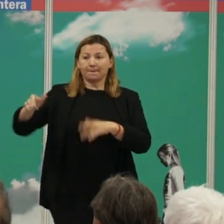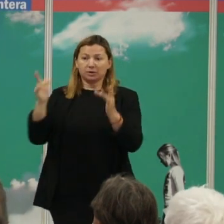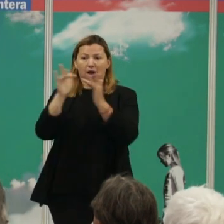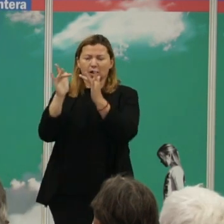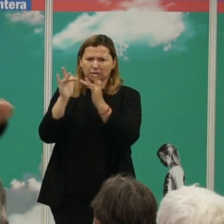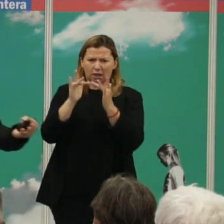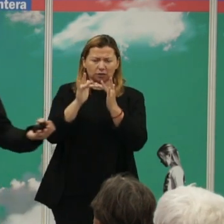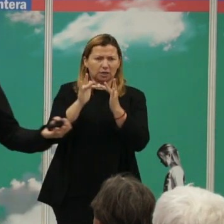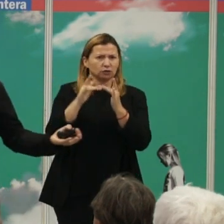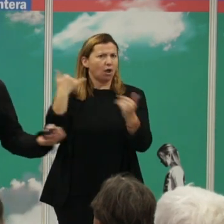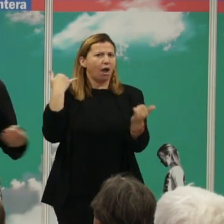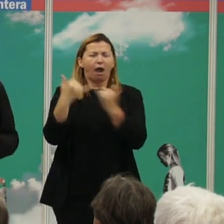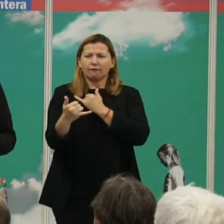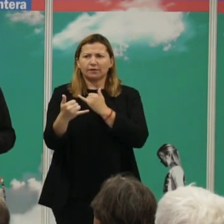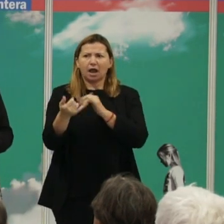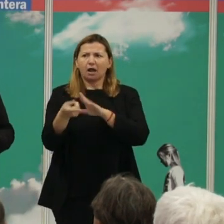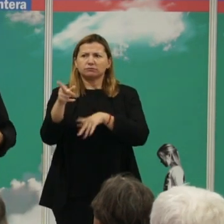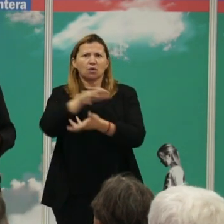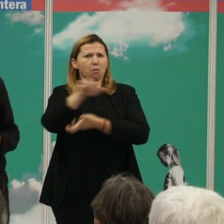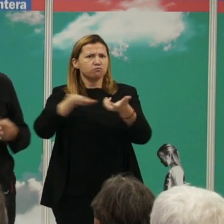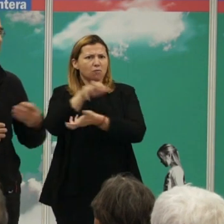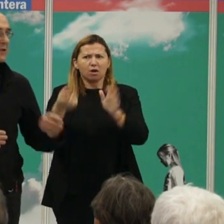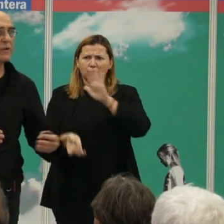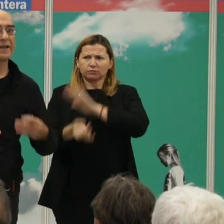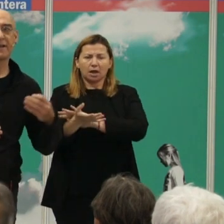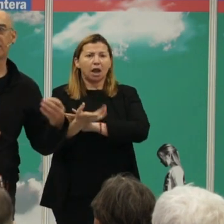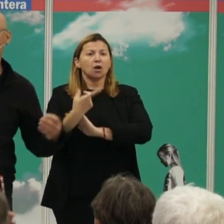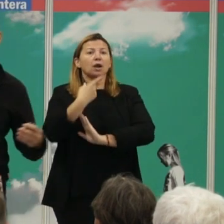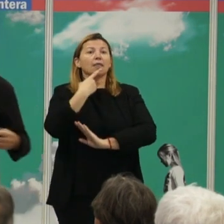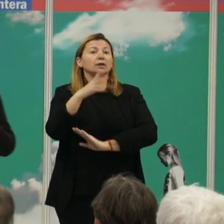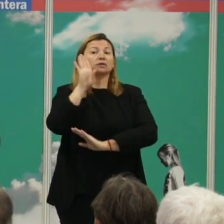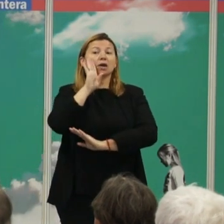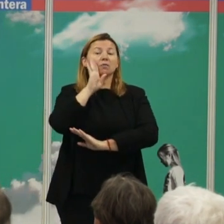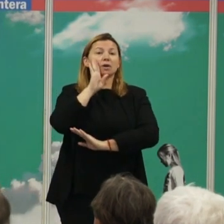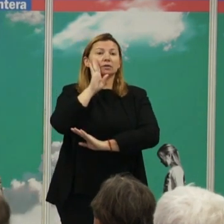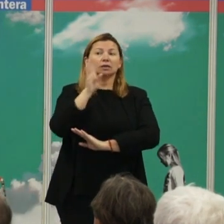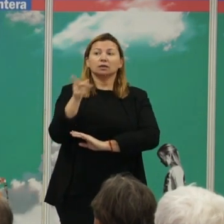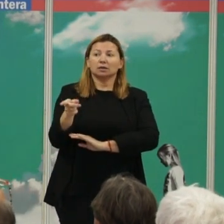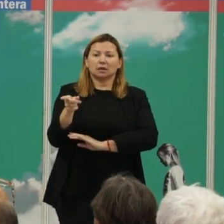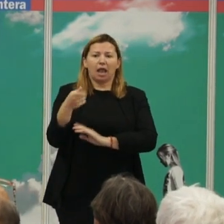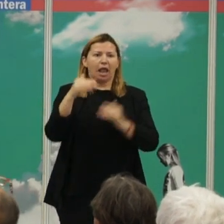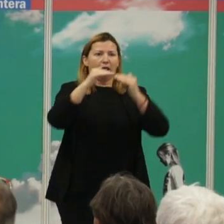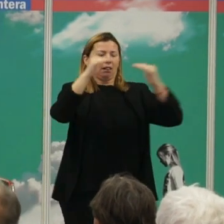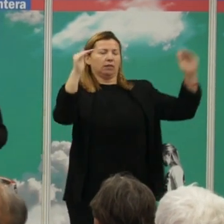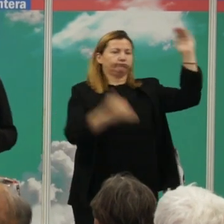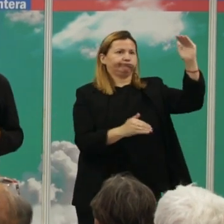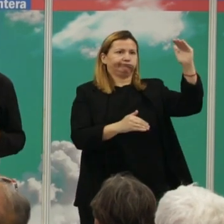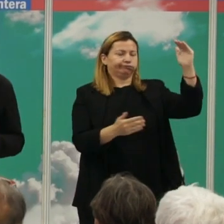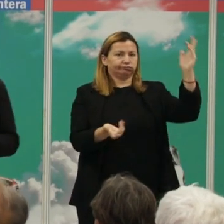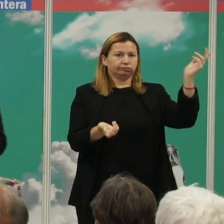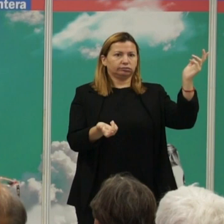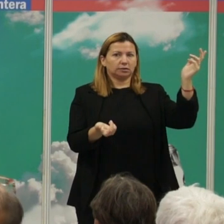es una jerarquización, como nos han contado un poco en la charla anterior, una jerarquización, un incremento de la desigualdad, y también